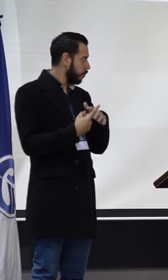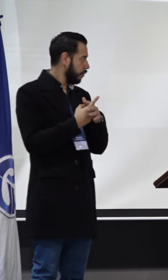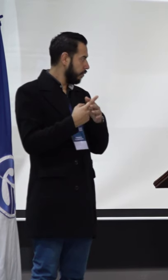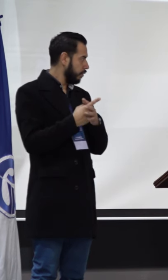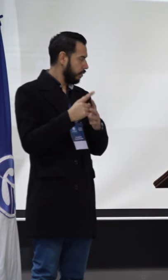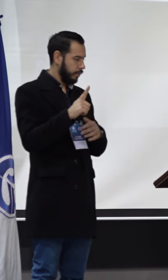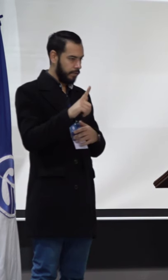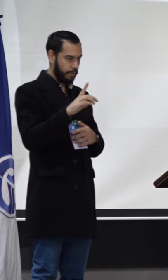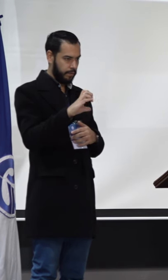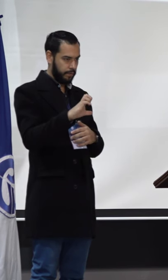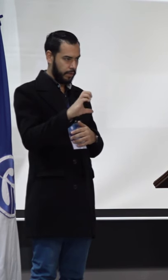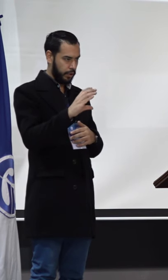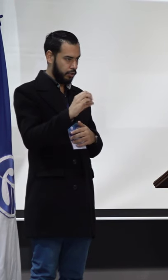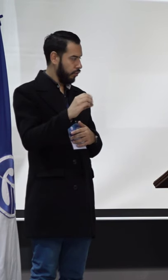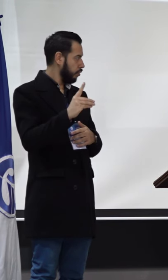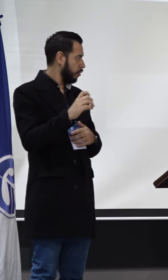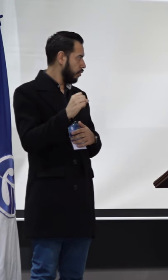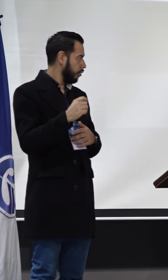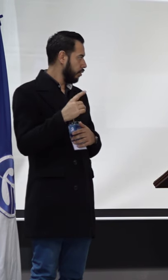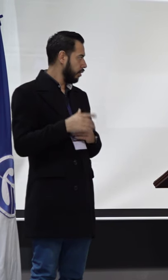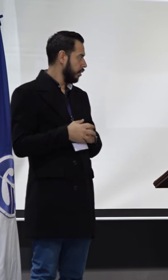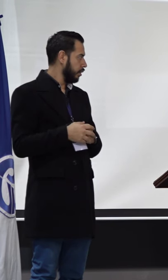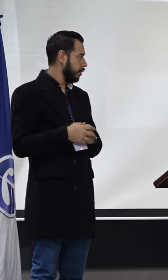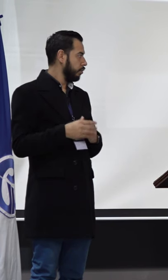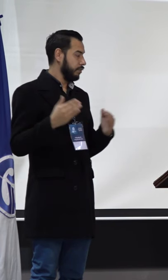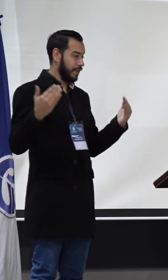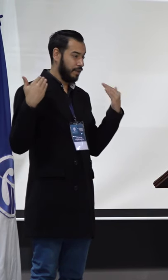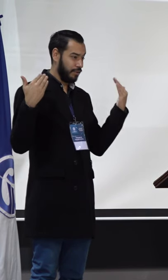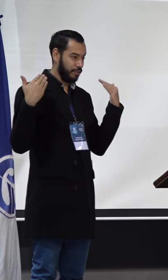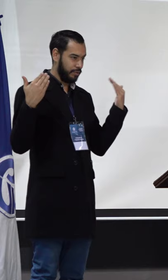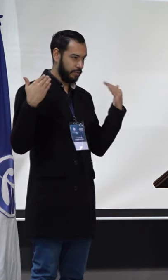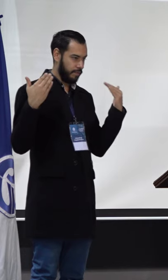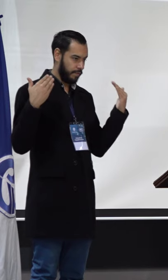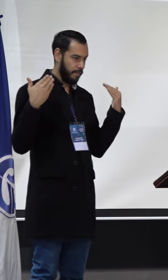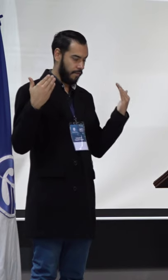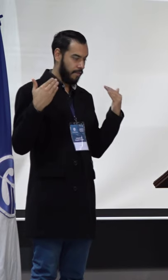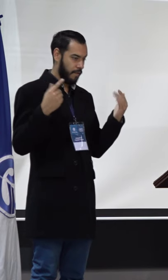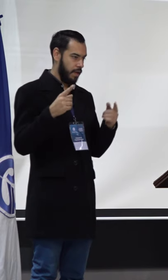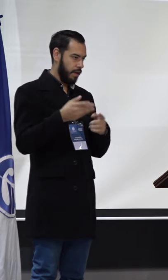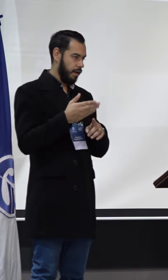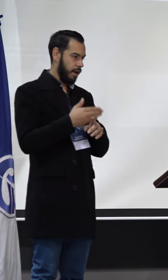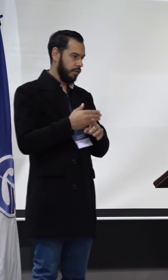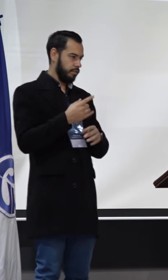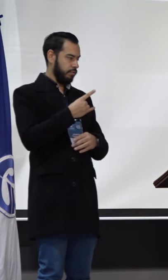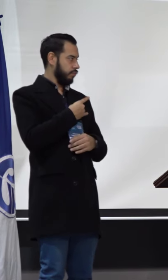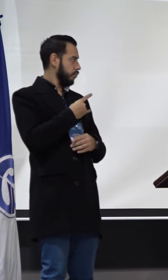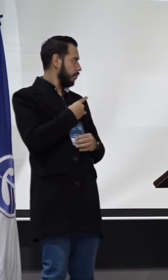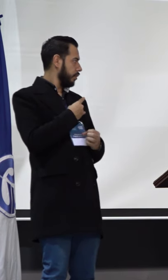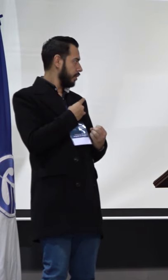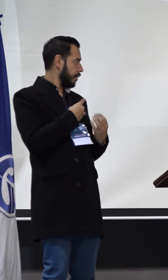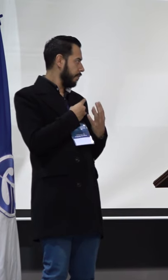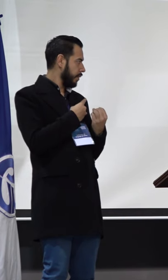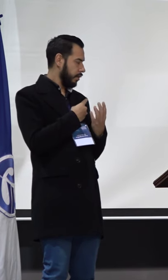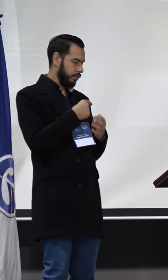FECODE. Que les quiero recordar que la educación física es un poco más vieja que la misma Universidad Pedagógica Nacional.